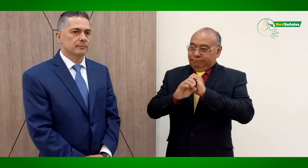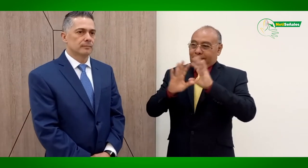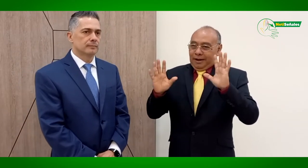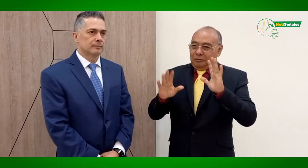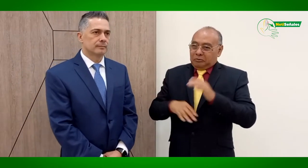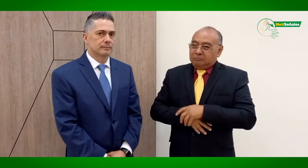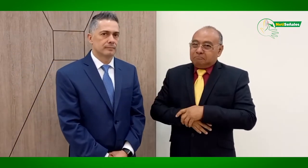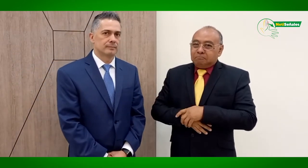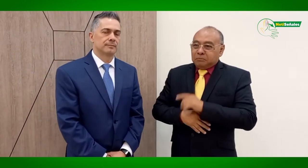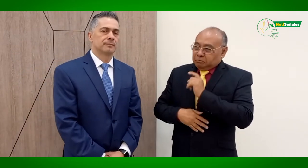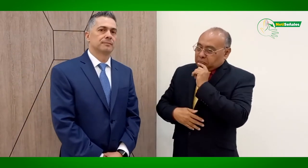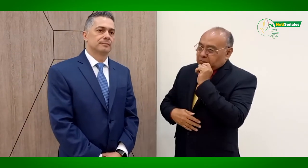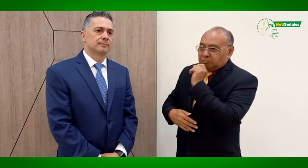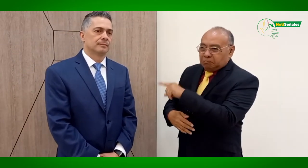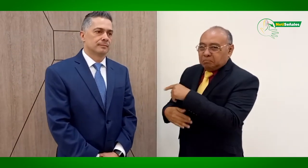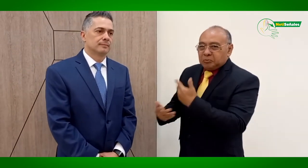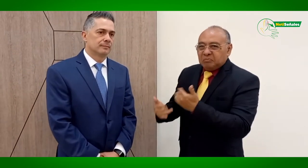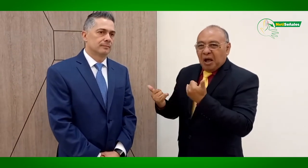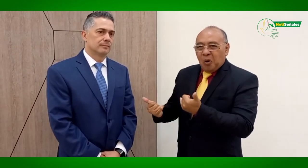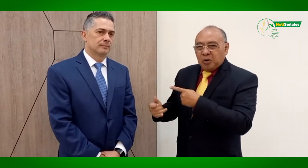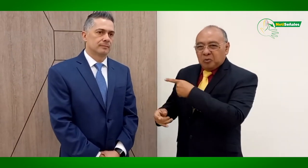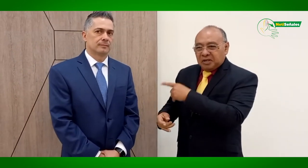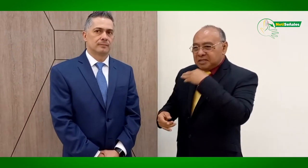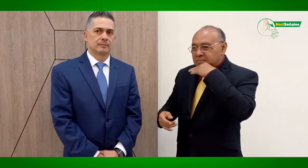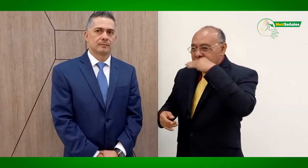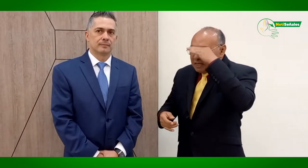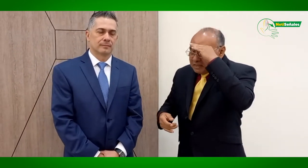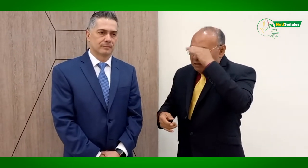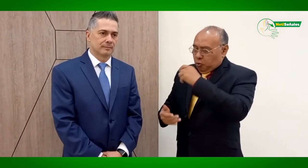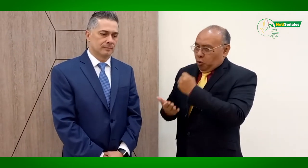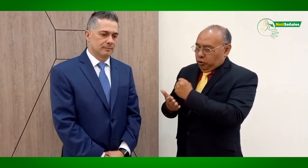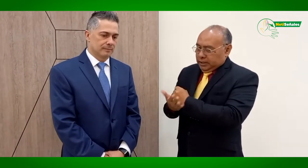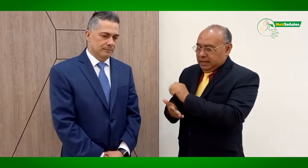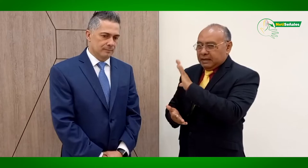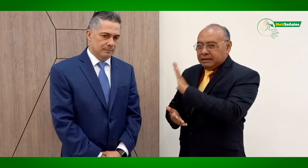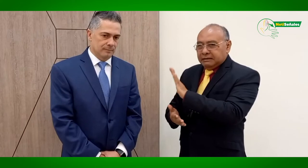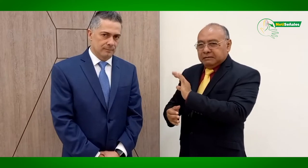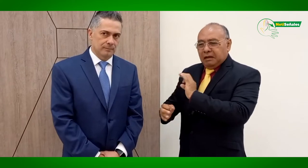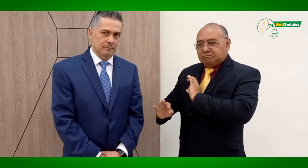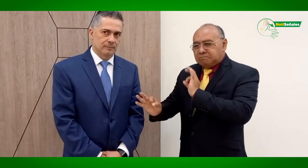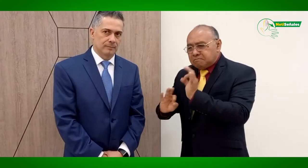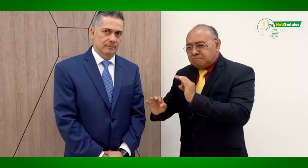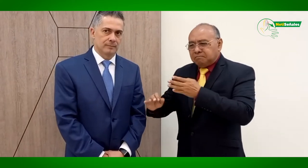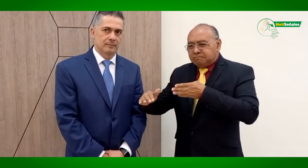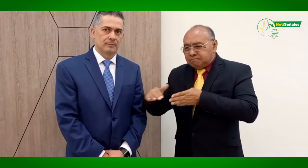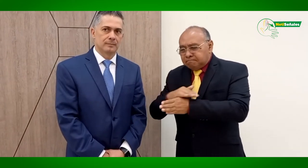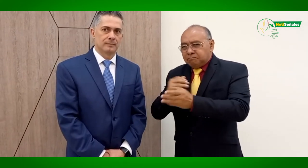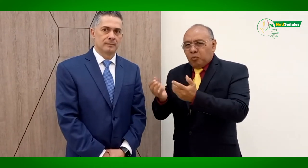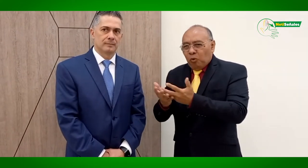acerca de discapacidad. Entonces, doctor Gustavo, yo quiero hacerle una pregunta. Cuéntame, ¿cómo está el tema del registro de notariado de